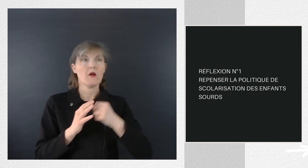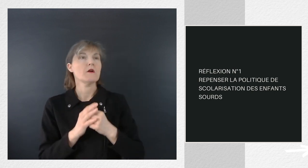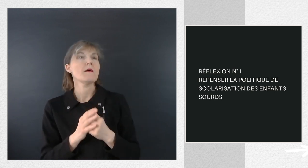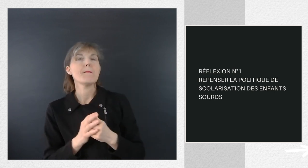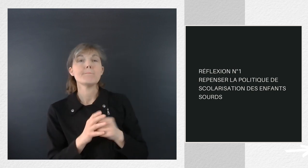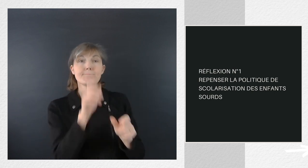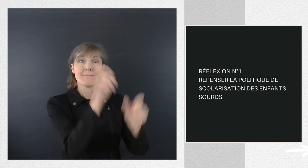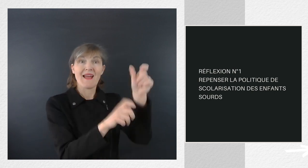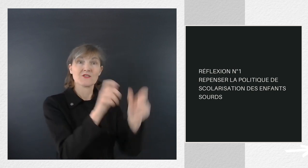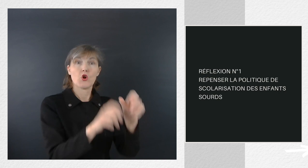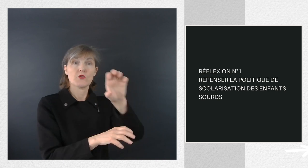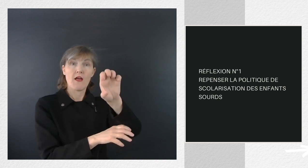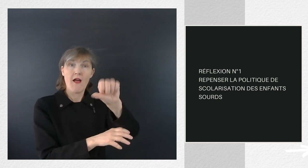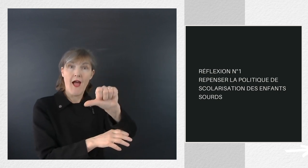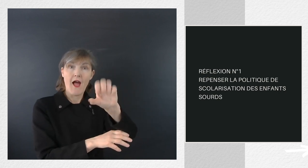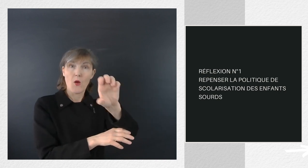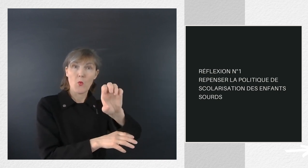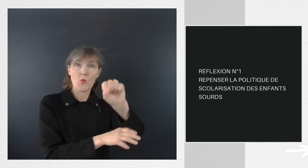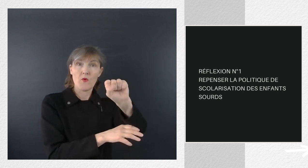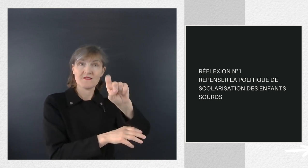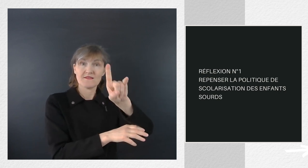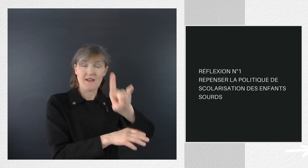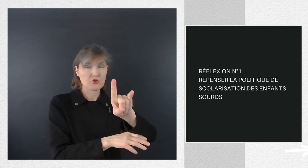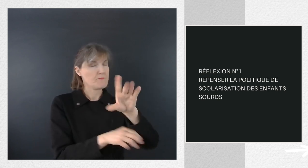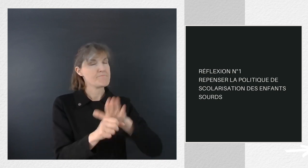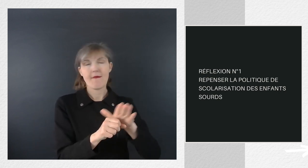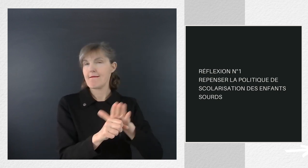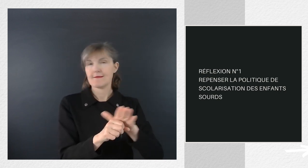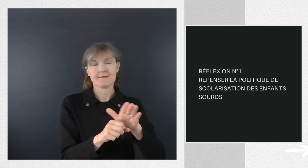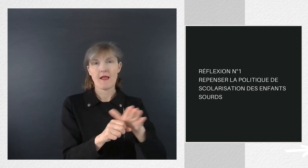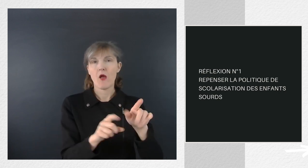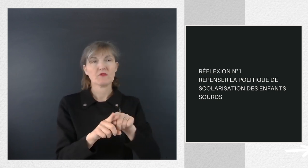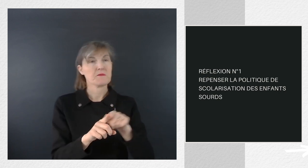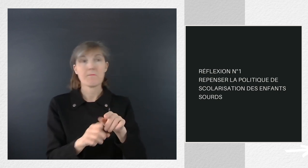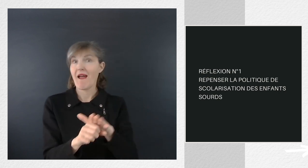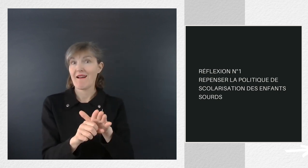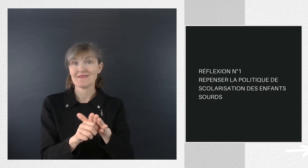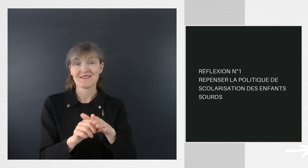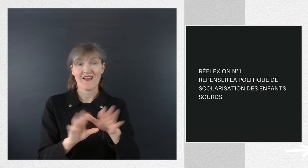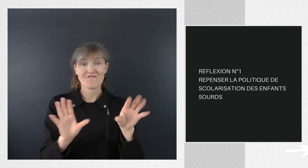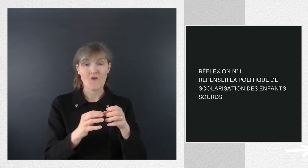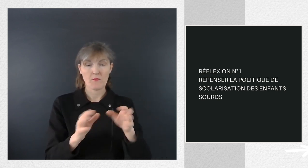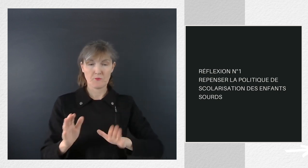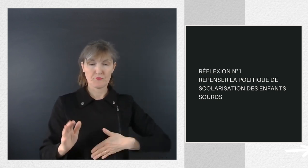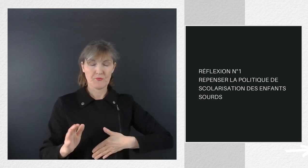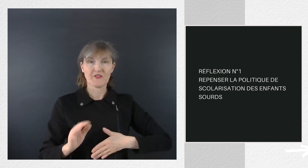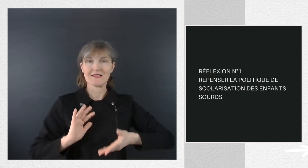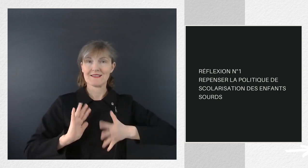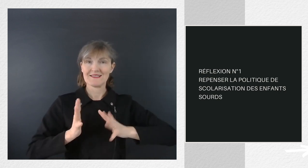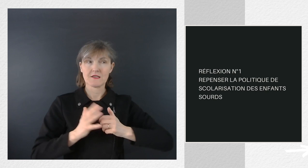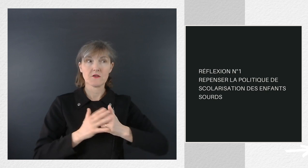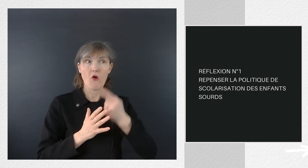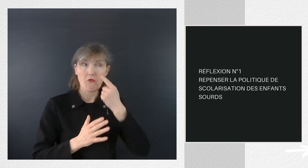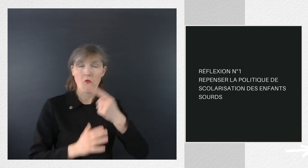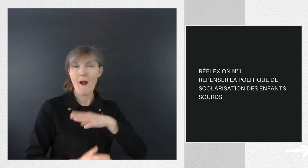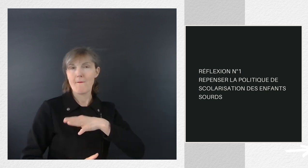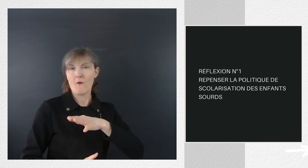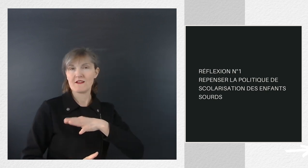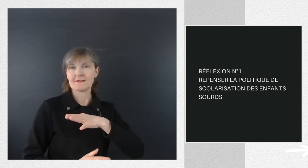insuffisant et non formé convenablement à la langue des signes. Des enseignants débordés au bord du